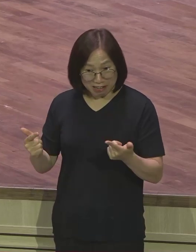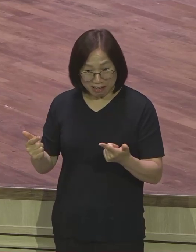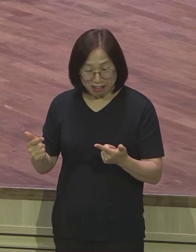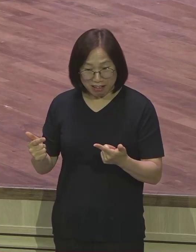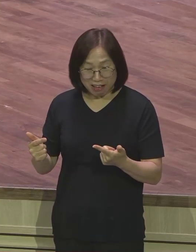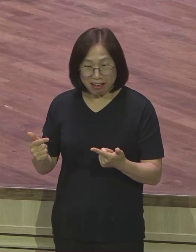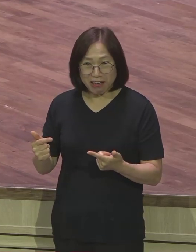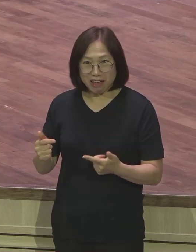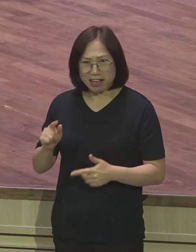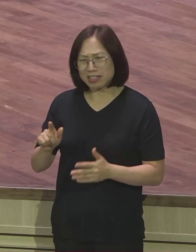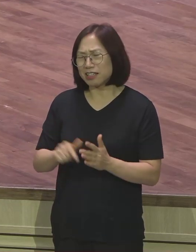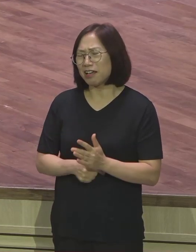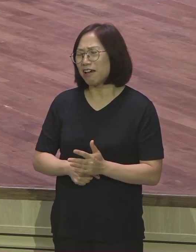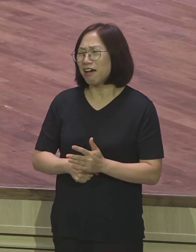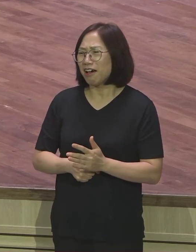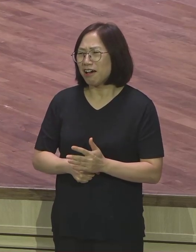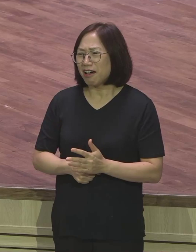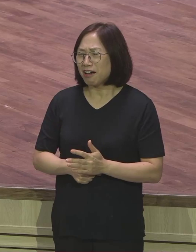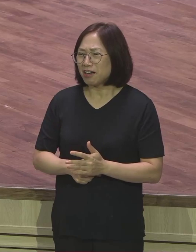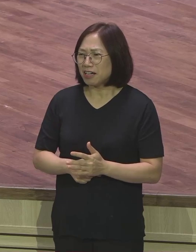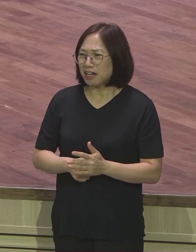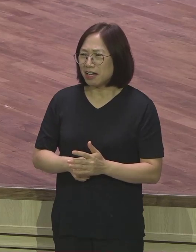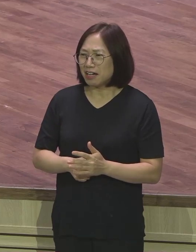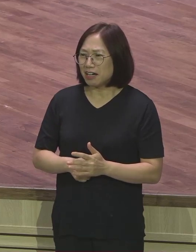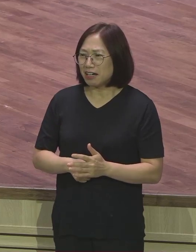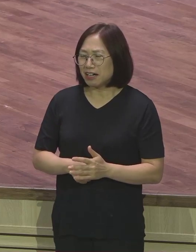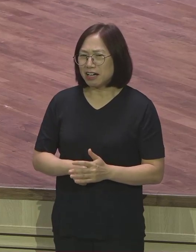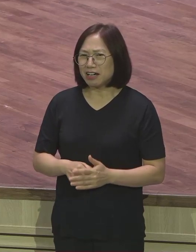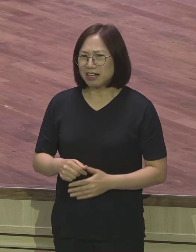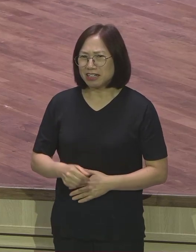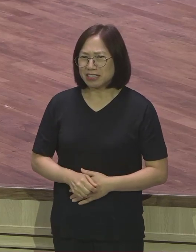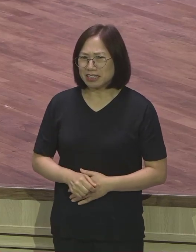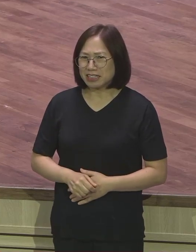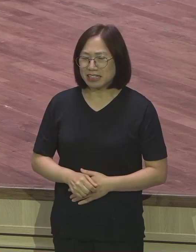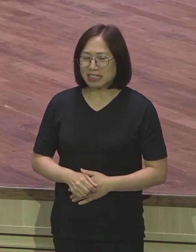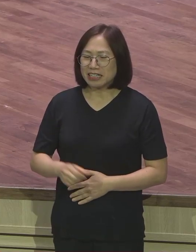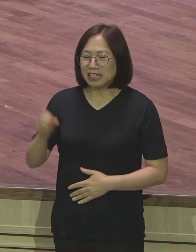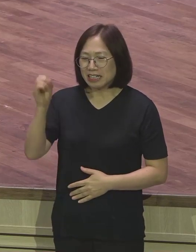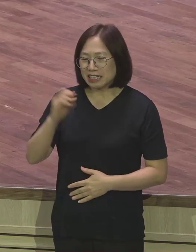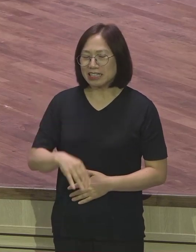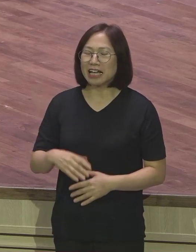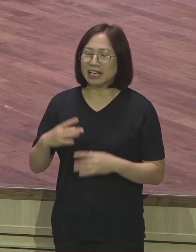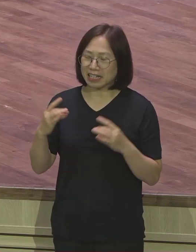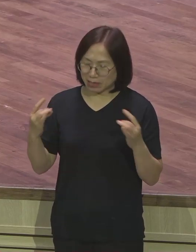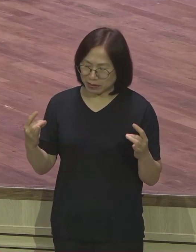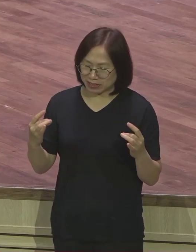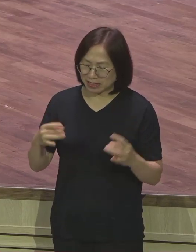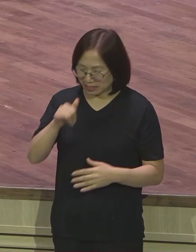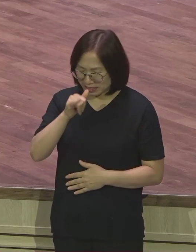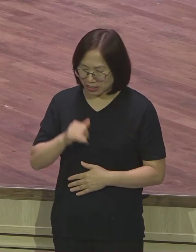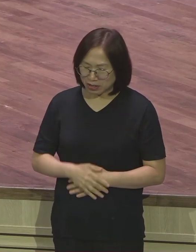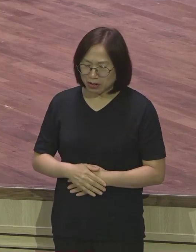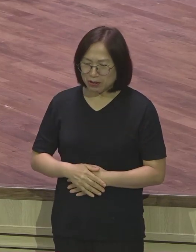그때 하 괜히 신청했구나 그냥 가만히 있을걸 뭘 해보겠다고 무슨 237나라 해보겠다고